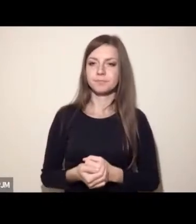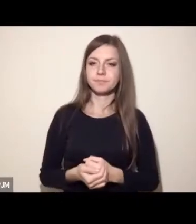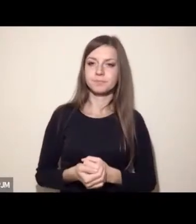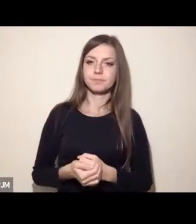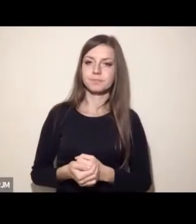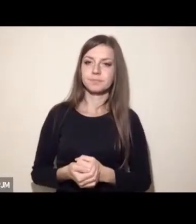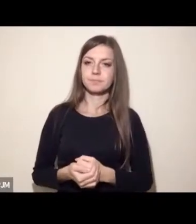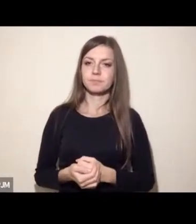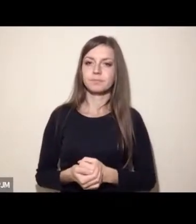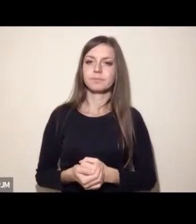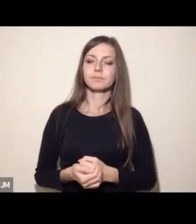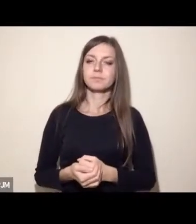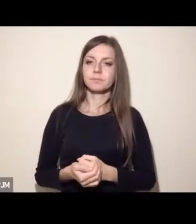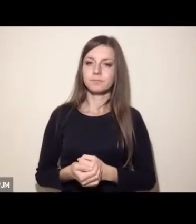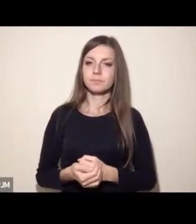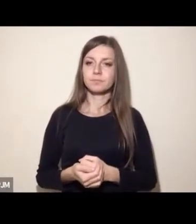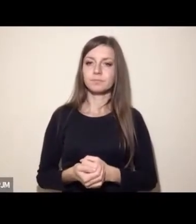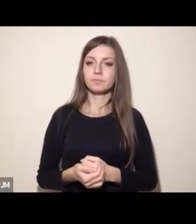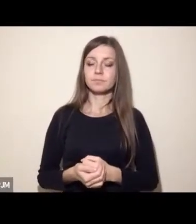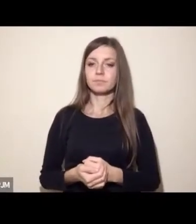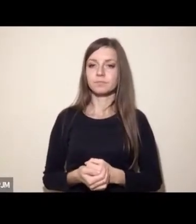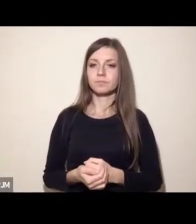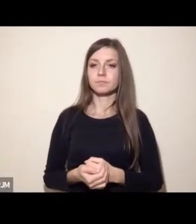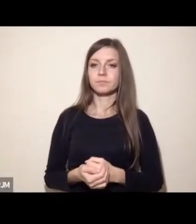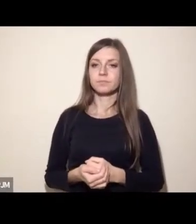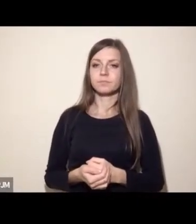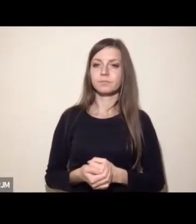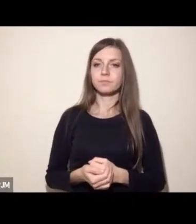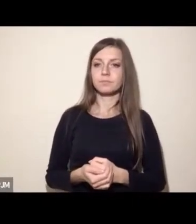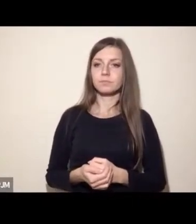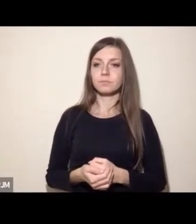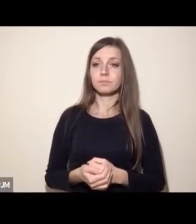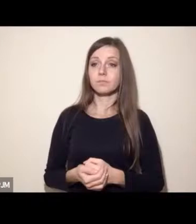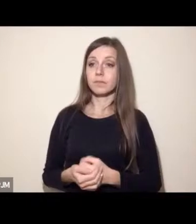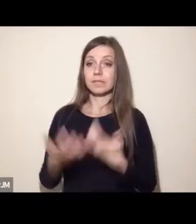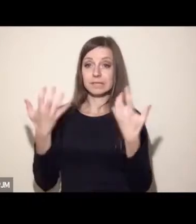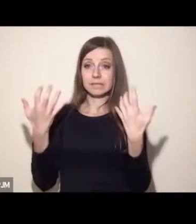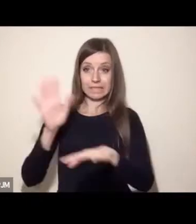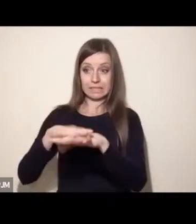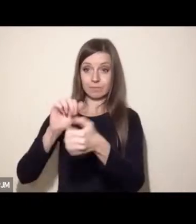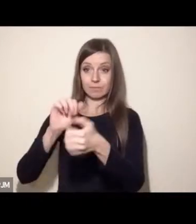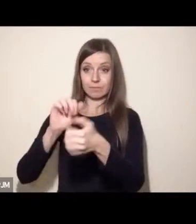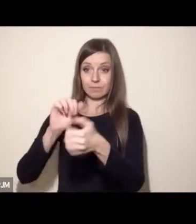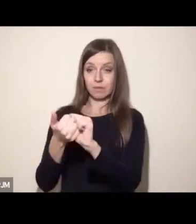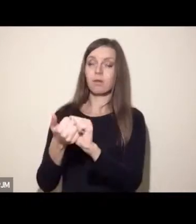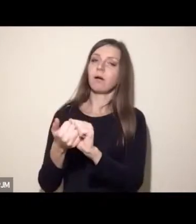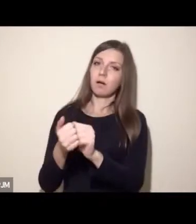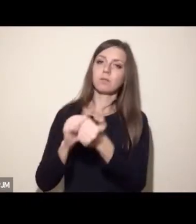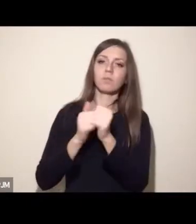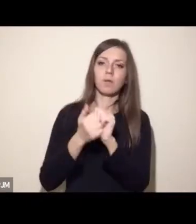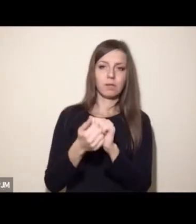Oczywiście jak każda zmiana systemowa to trwa bardzo długo. Jeżeli myślimy o jakiejkolwiek zmianie edukacyjnej,